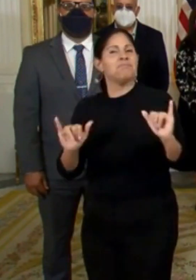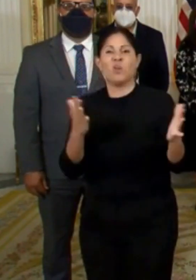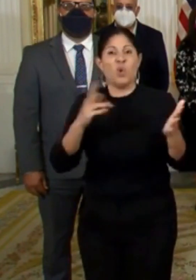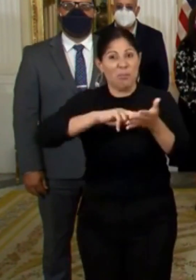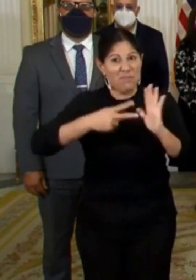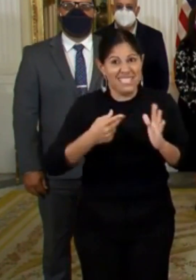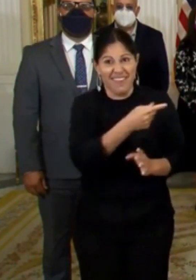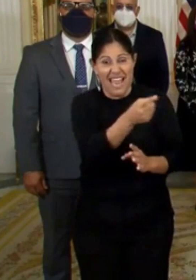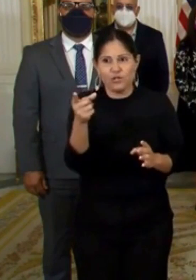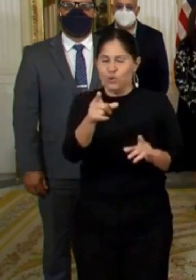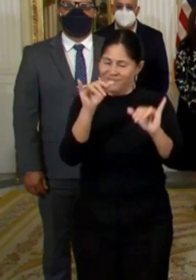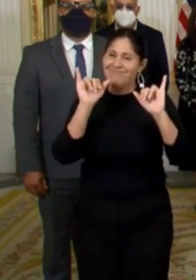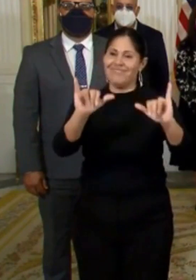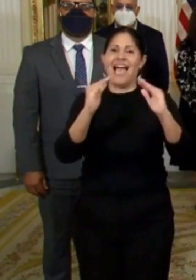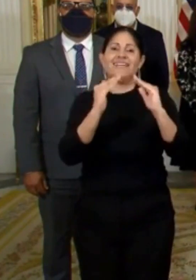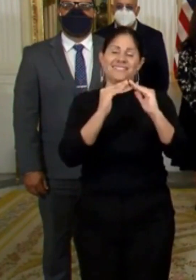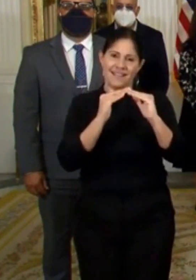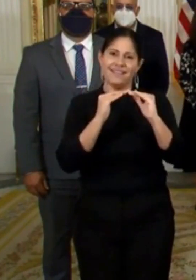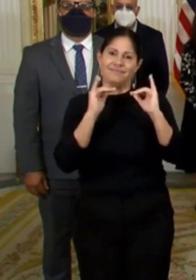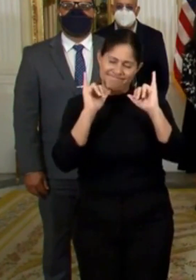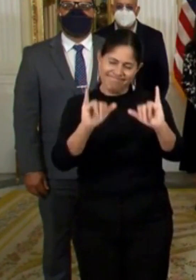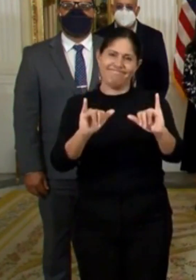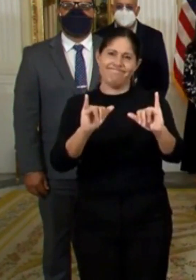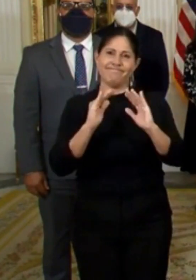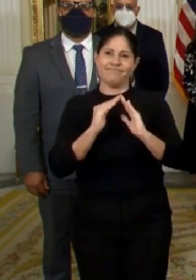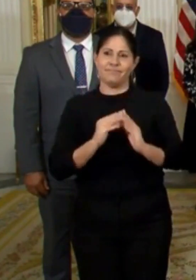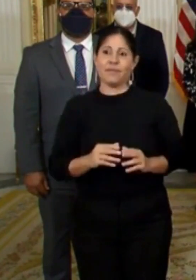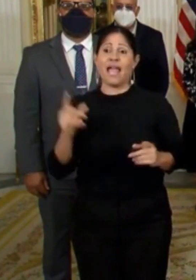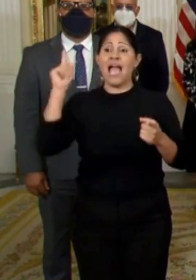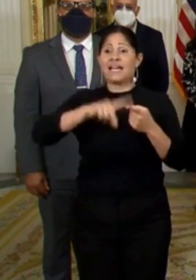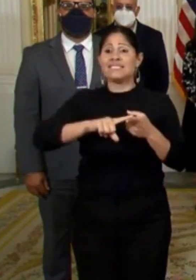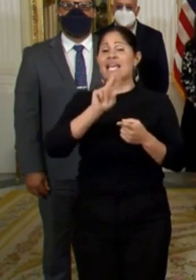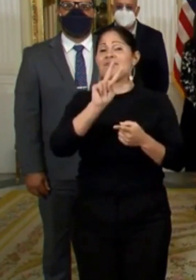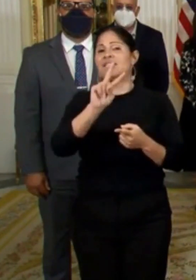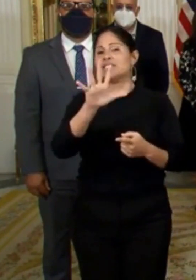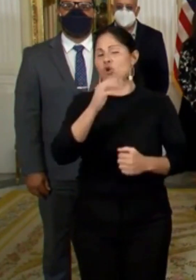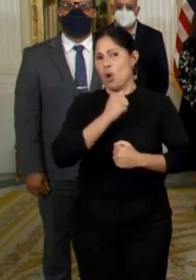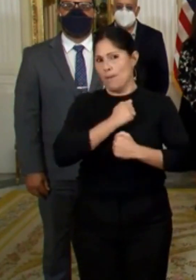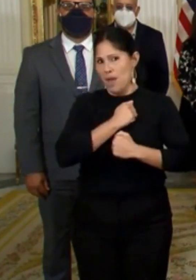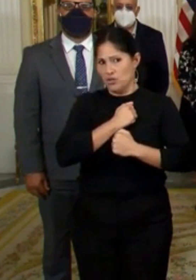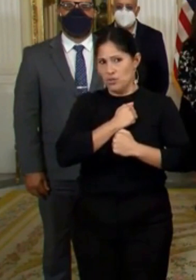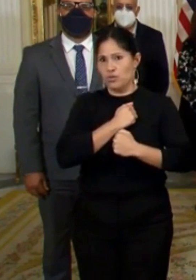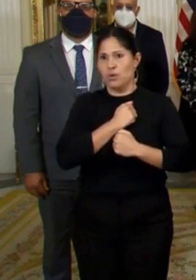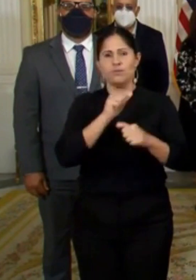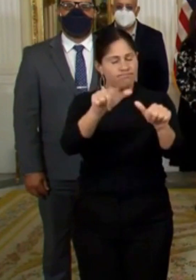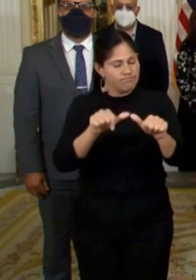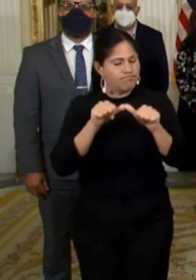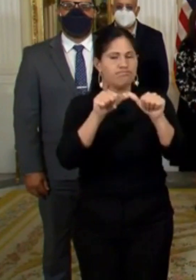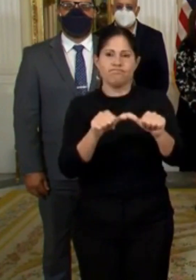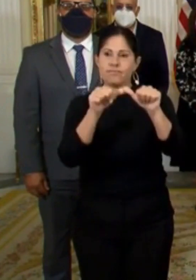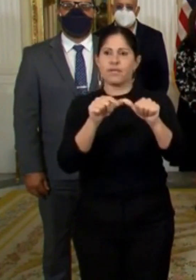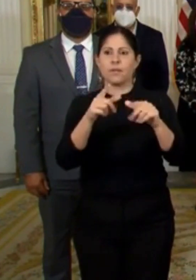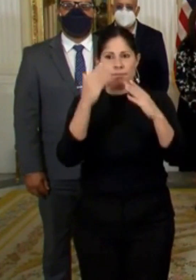se extiende para el resto de nuestra población hasta el 25 de mayo y que continúan en vigor las